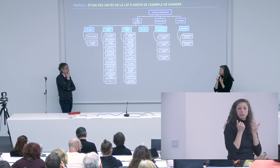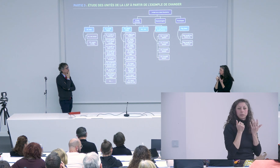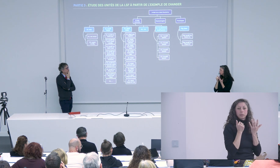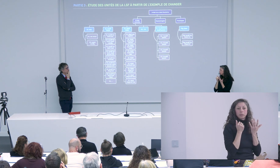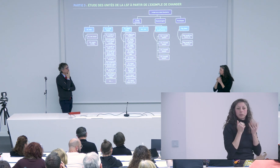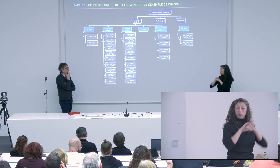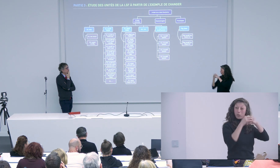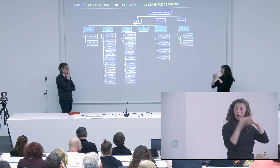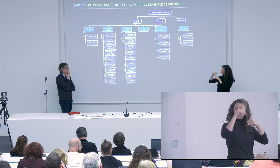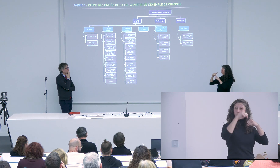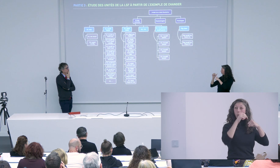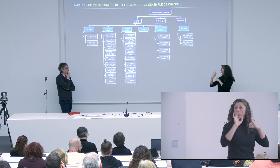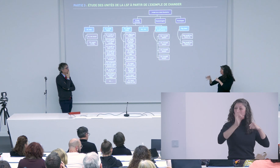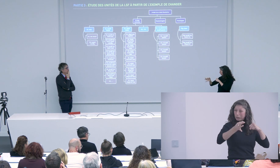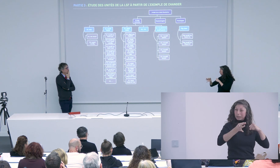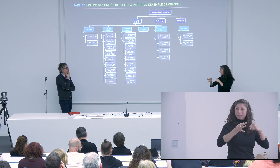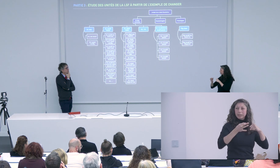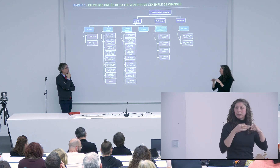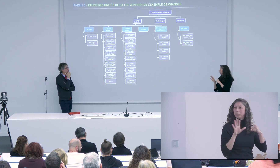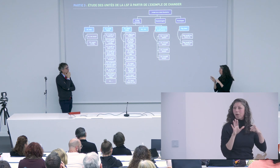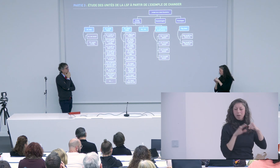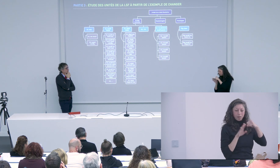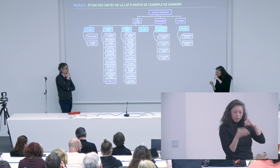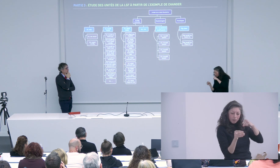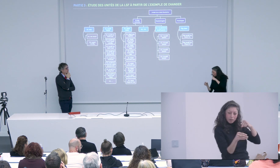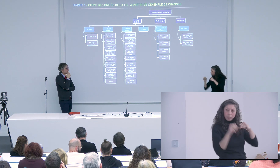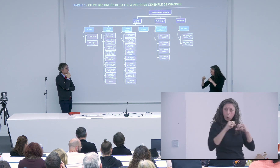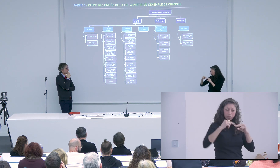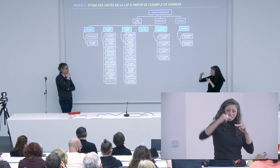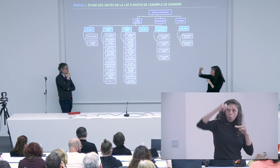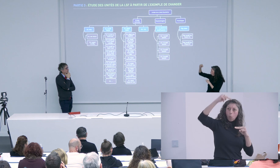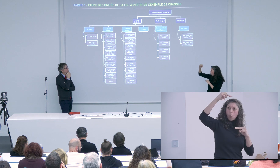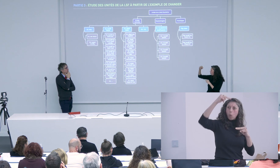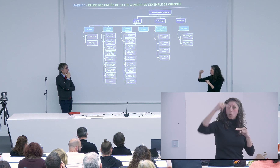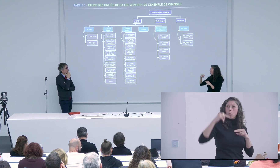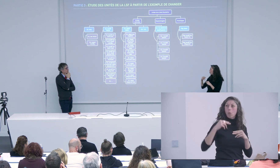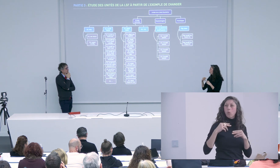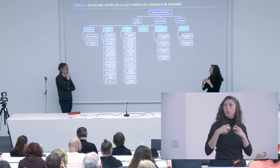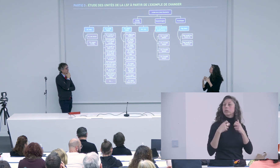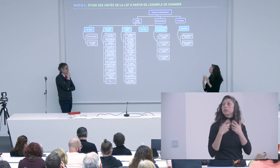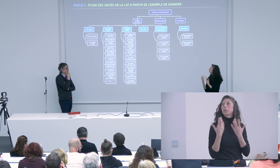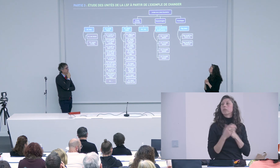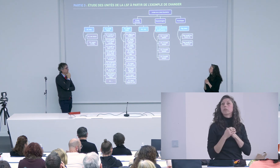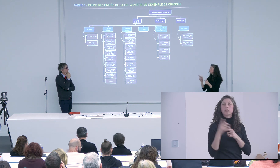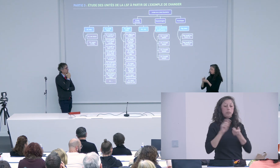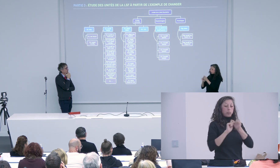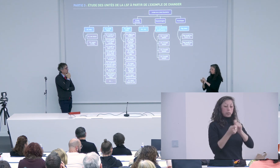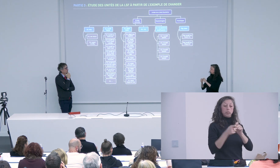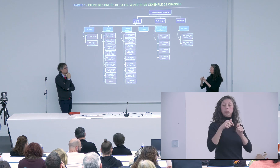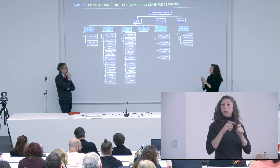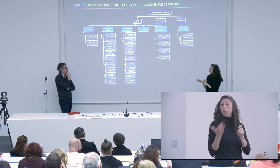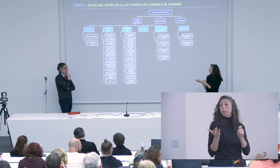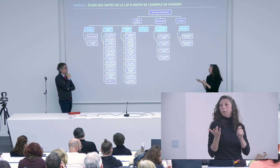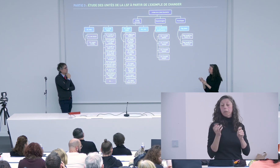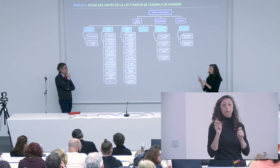classificateur pour les configurations oui mais il y a aussi différents niveaux qu'il faut